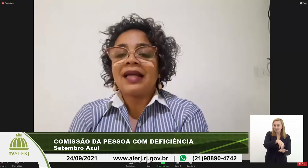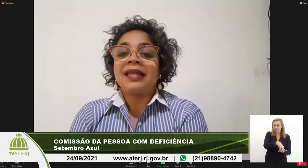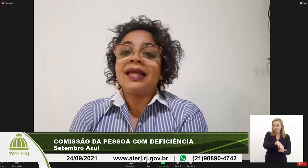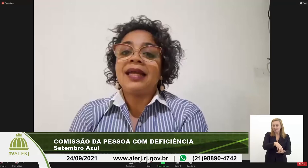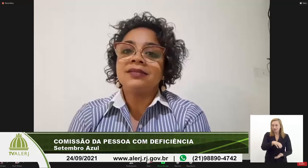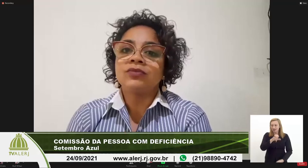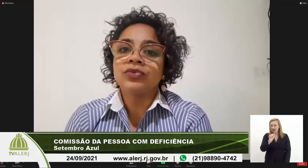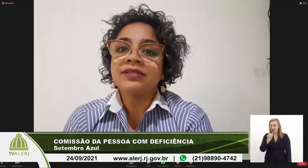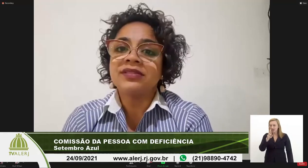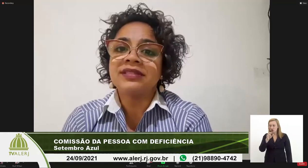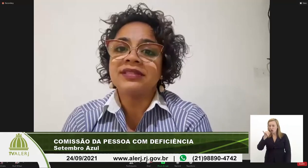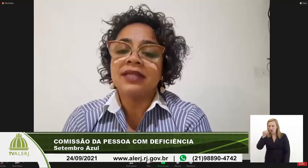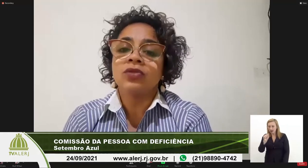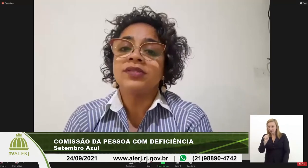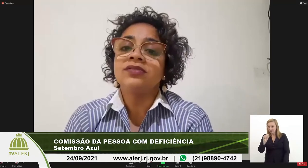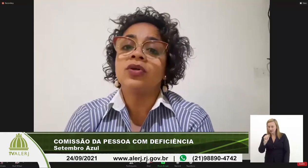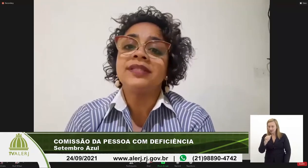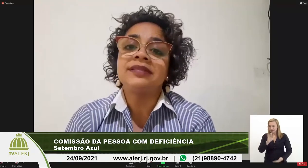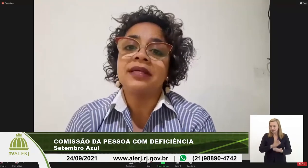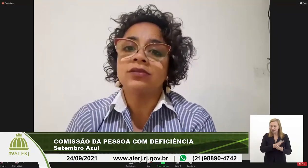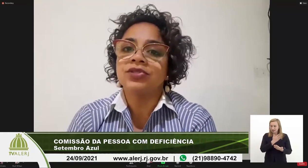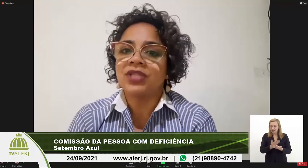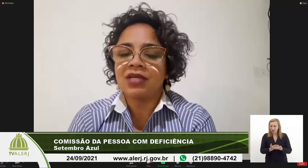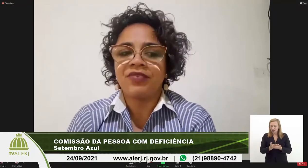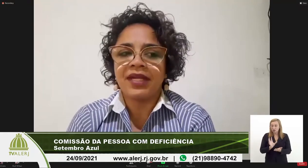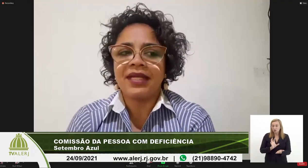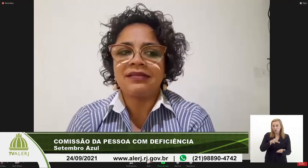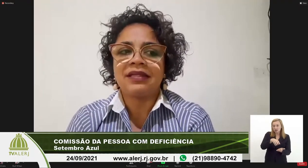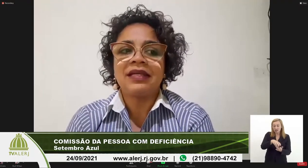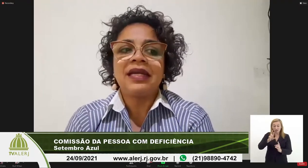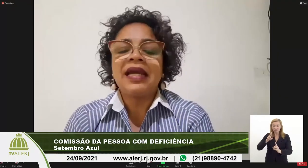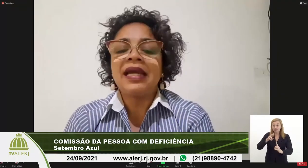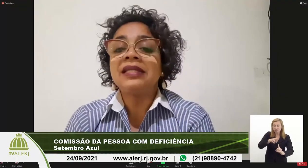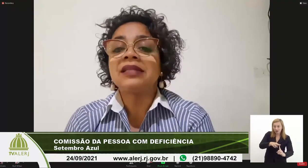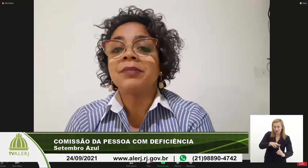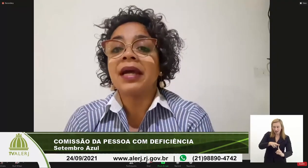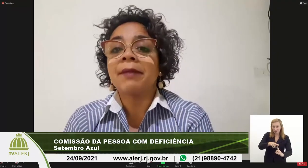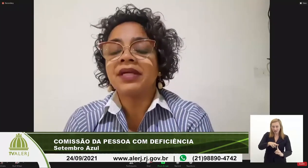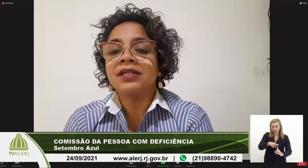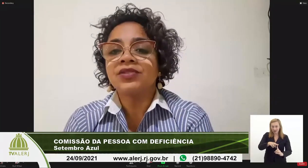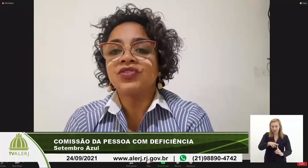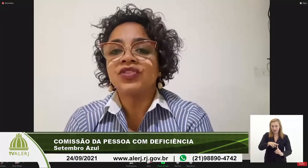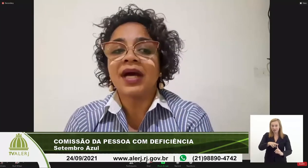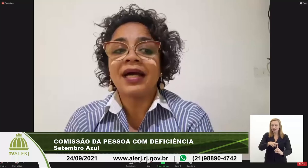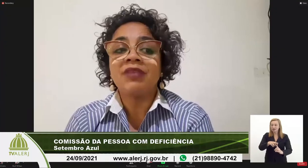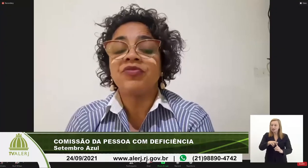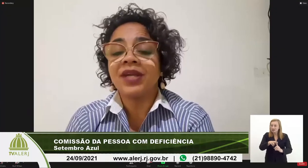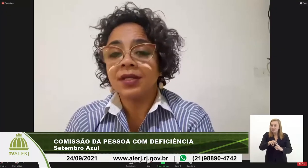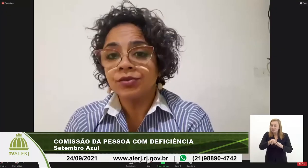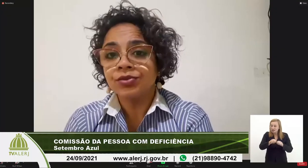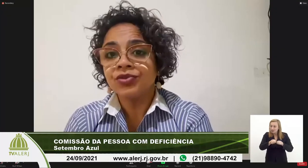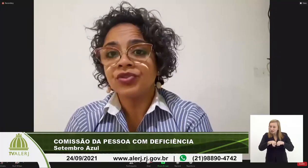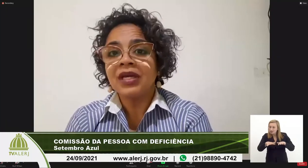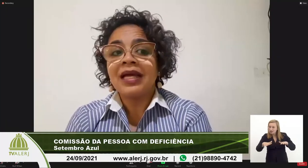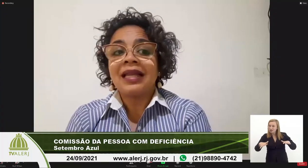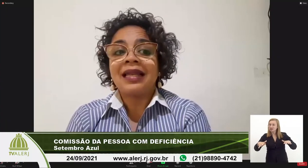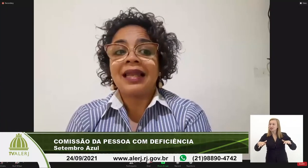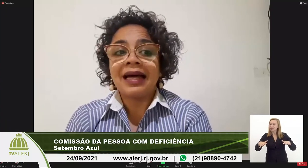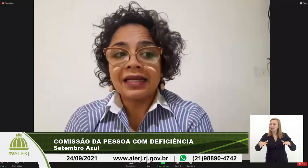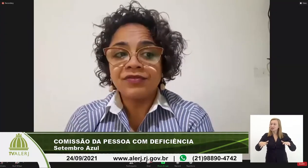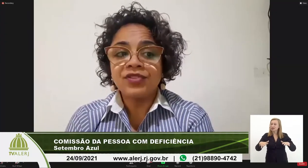além de ser nos centros de referência ele também abrange a eventos